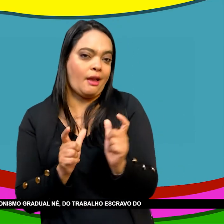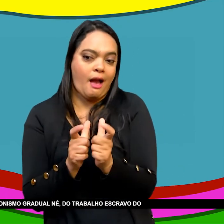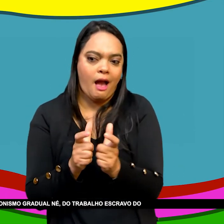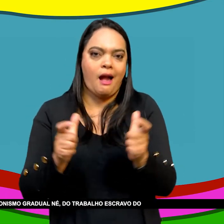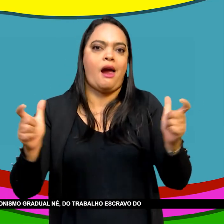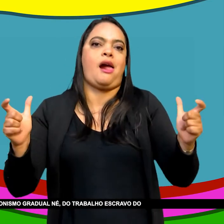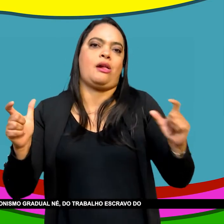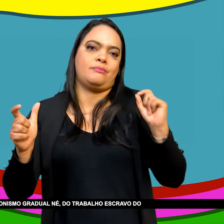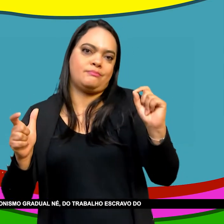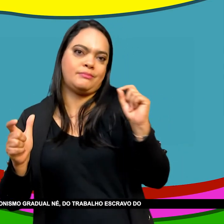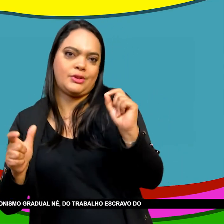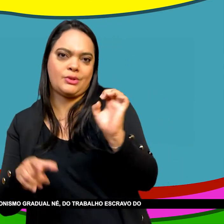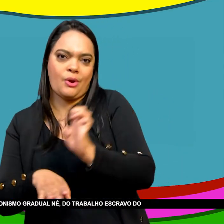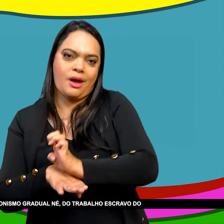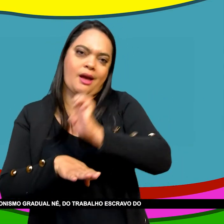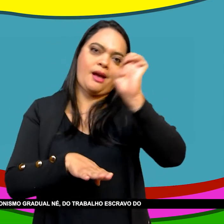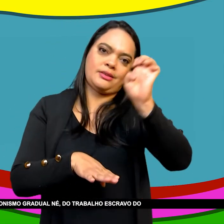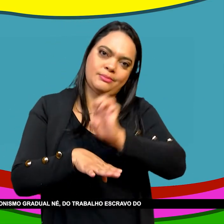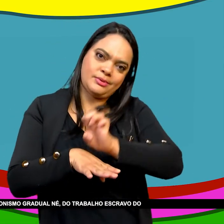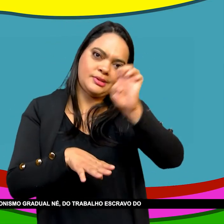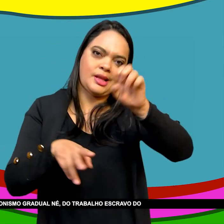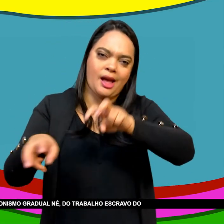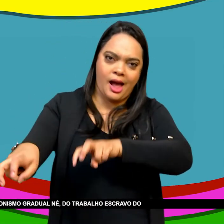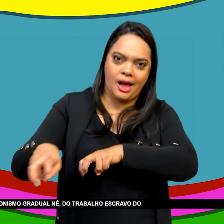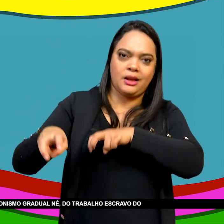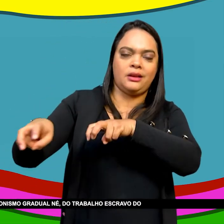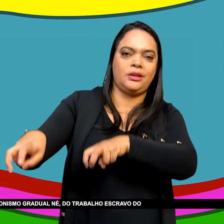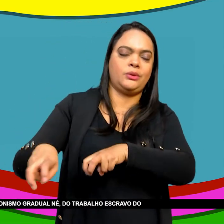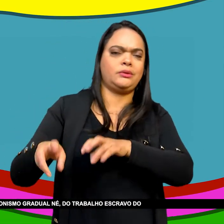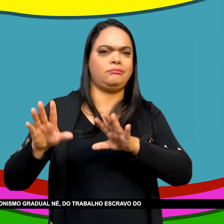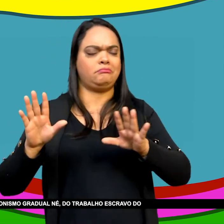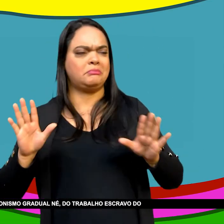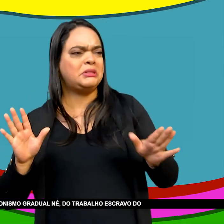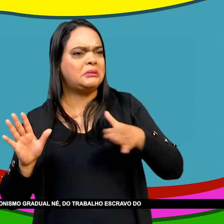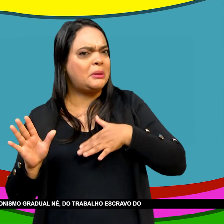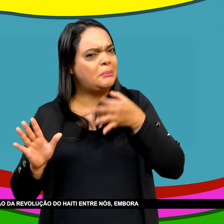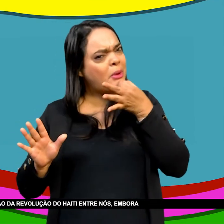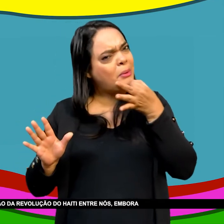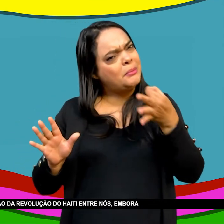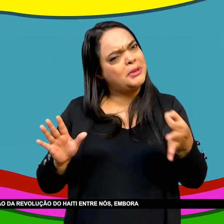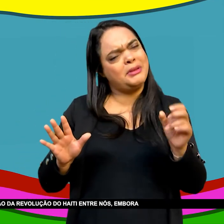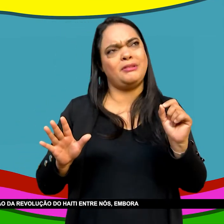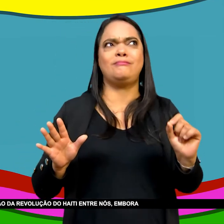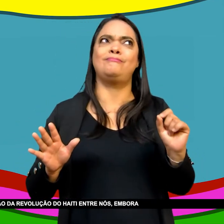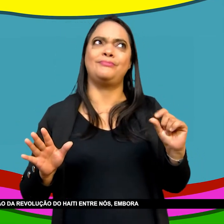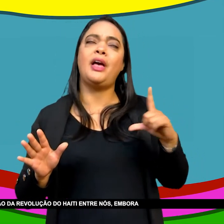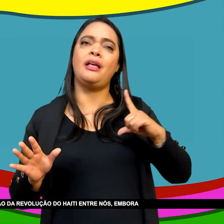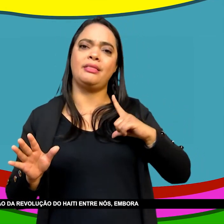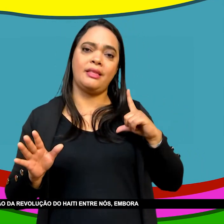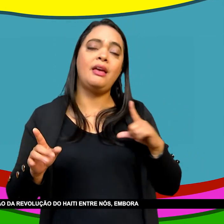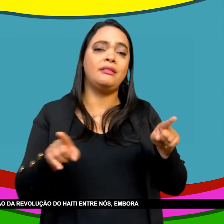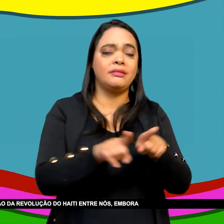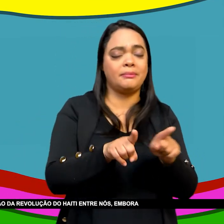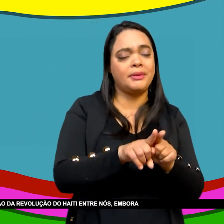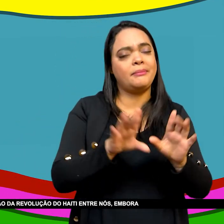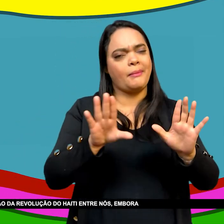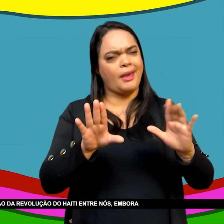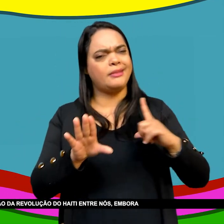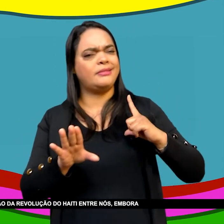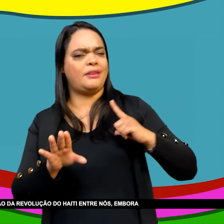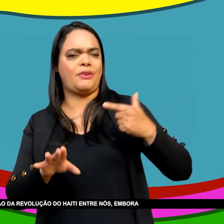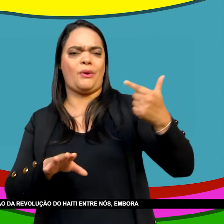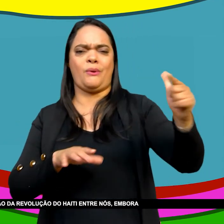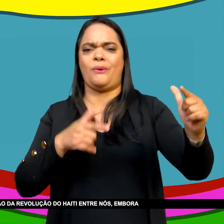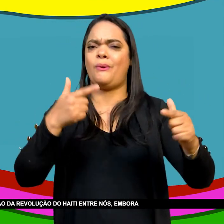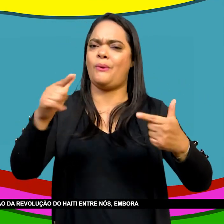prática Um emancipacionismo Gradual Do trabalho escravo Do tráfico de escravos Essa também